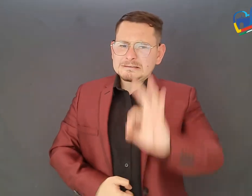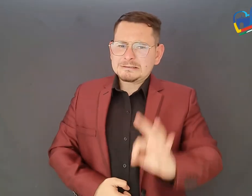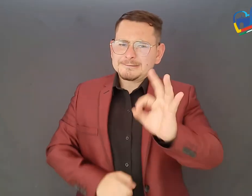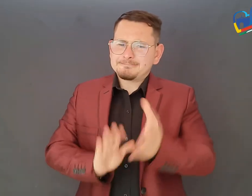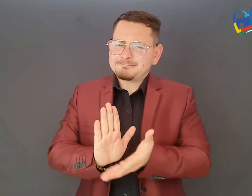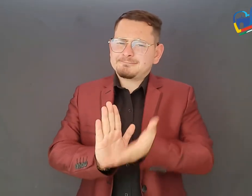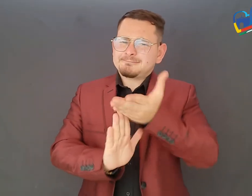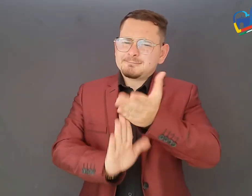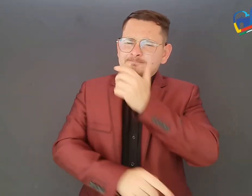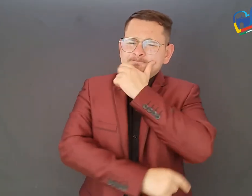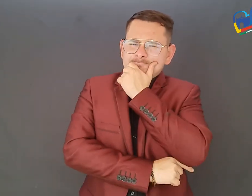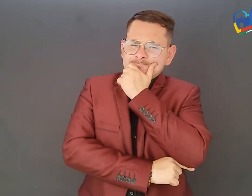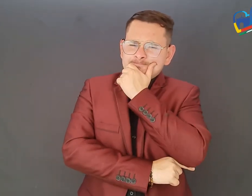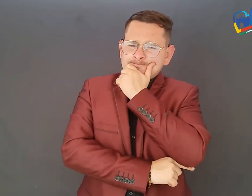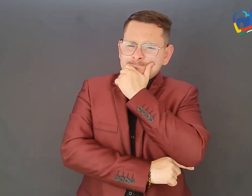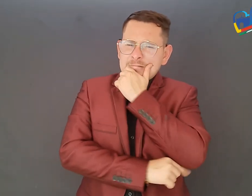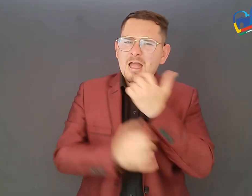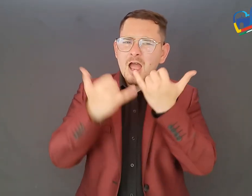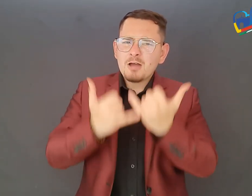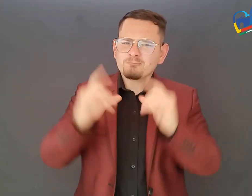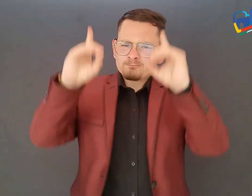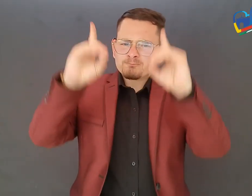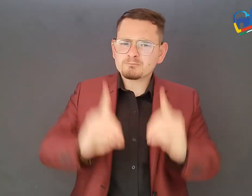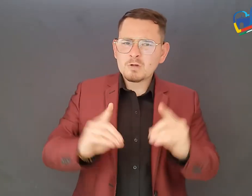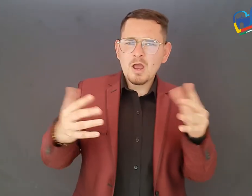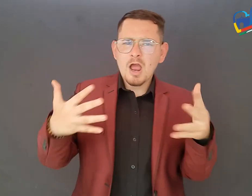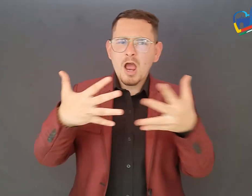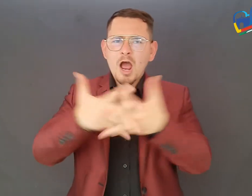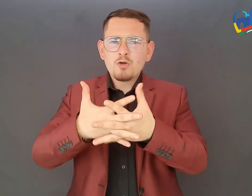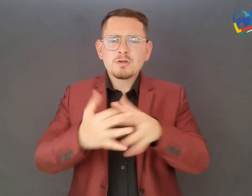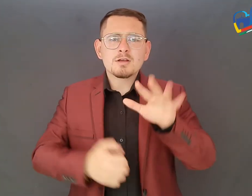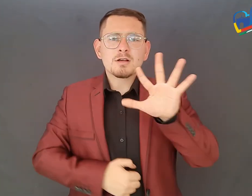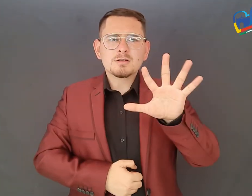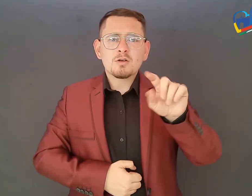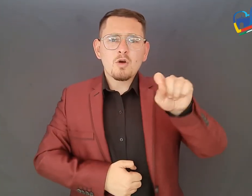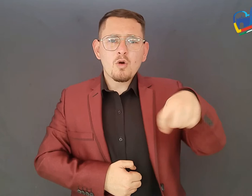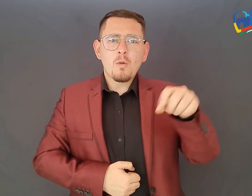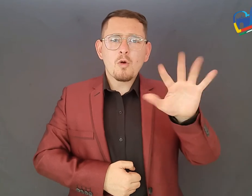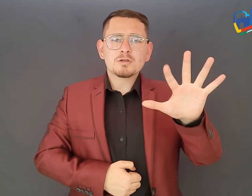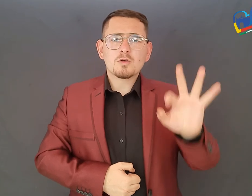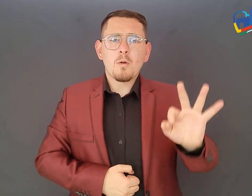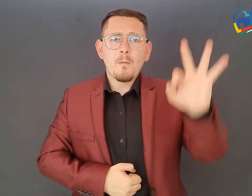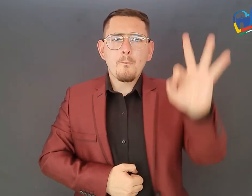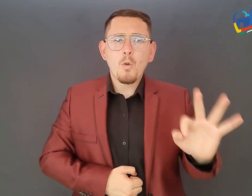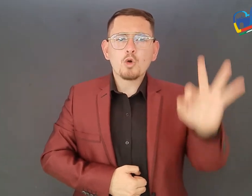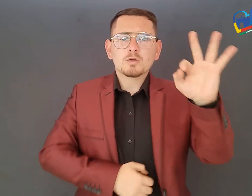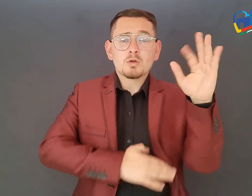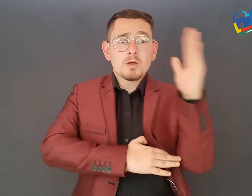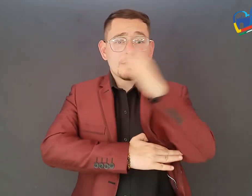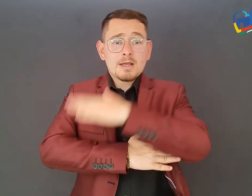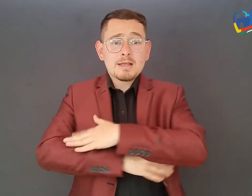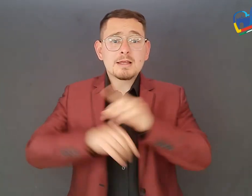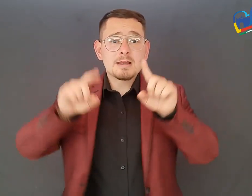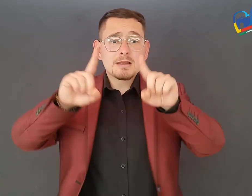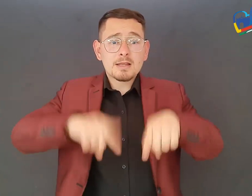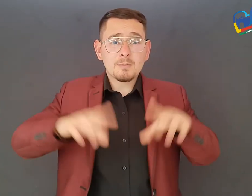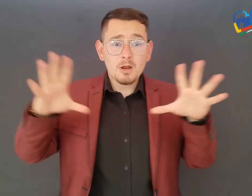por la cual se llegó a un ajuste del 5,5% en la tarifa diurna y del 5,2% en el horario nocturno,